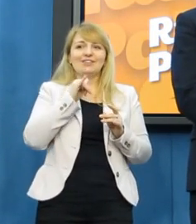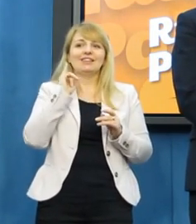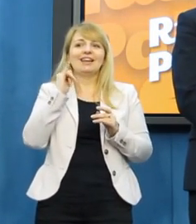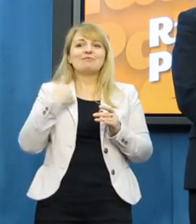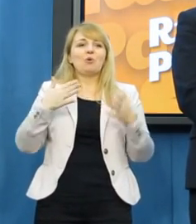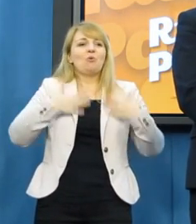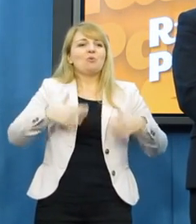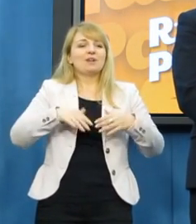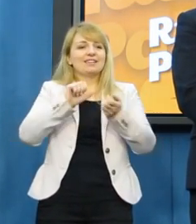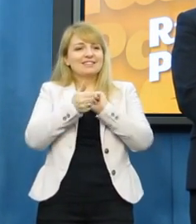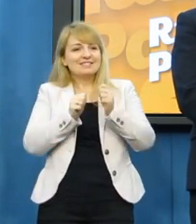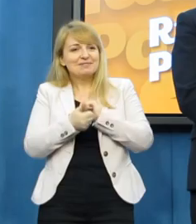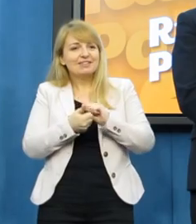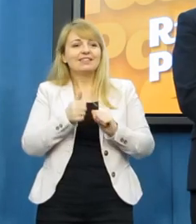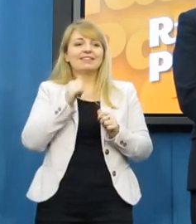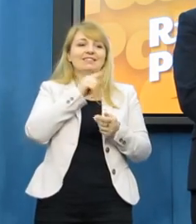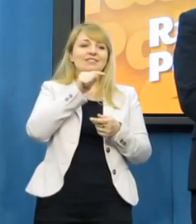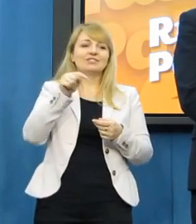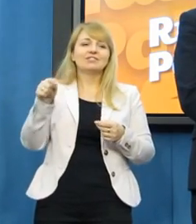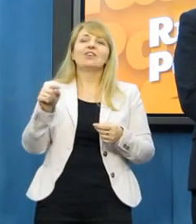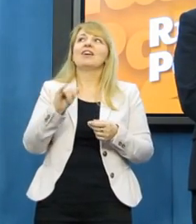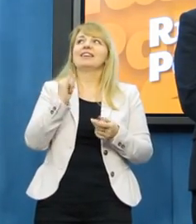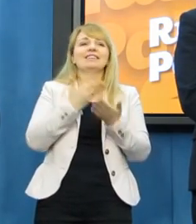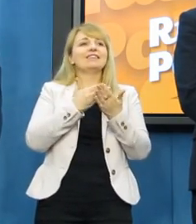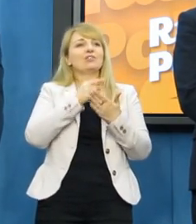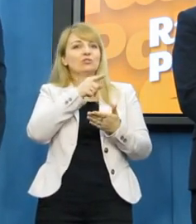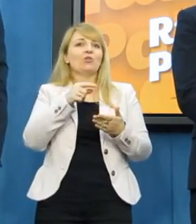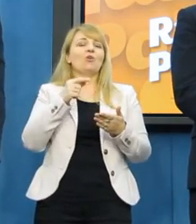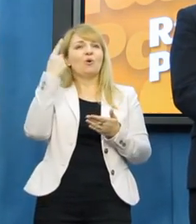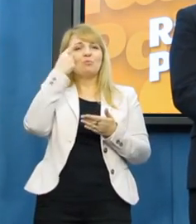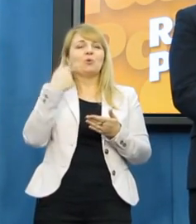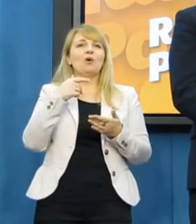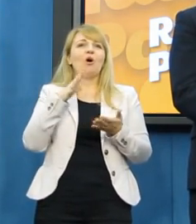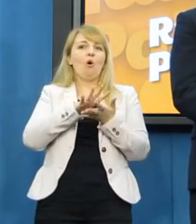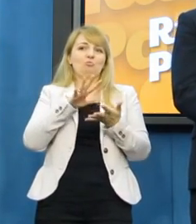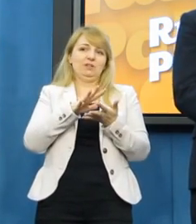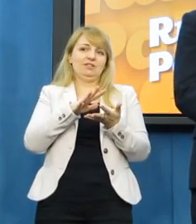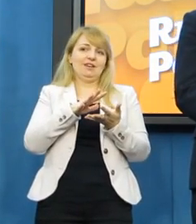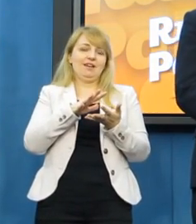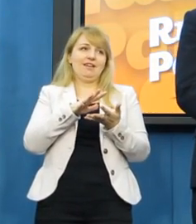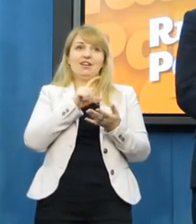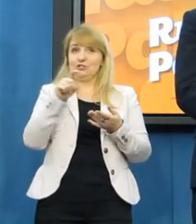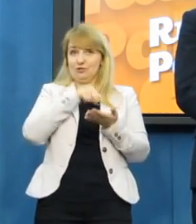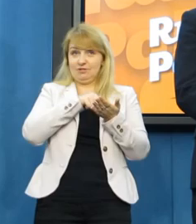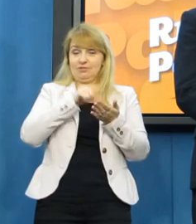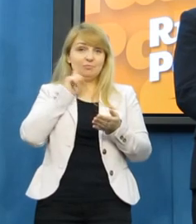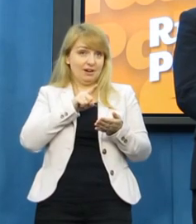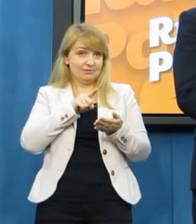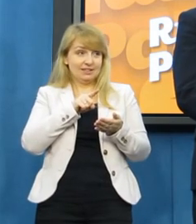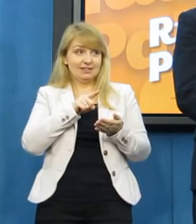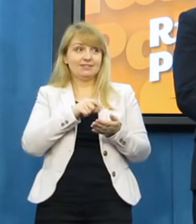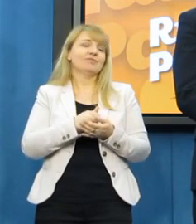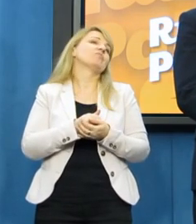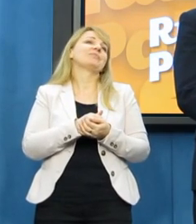I że to w zasadzie wy po prostu. To klasyczna prowokacja. Polszewicka